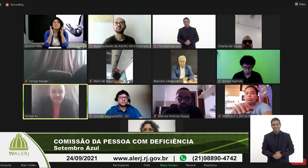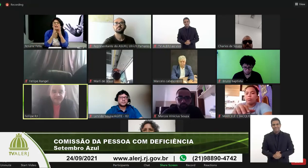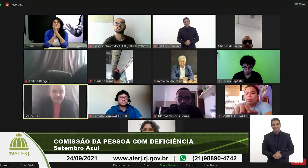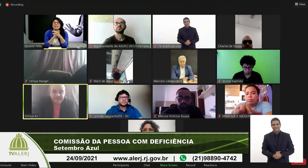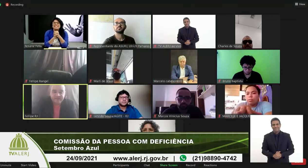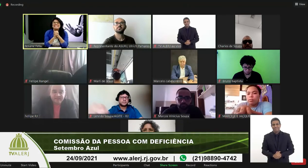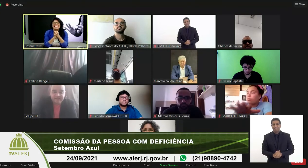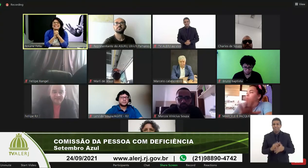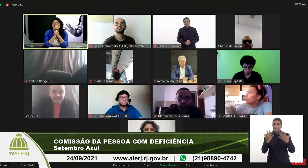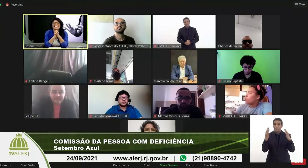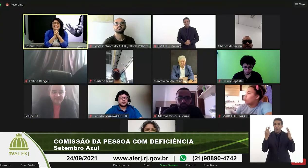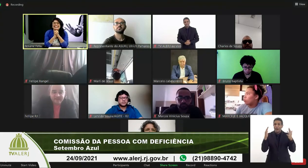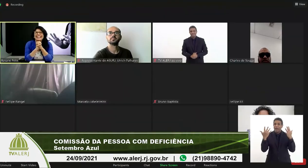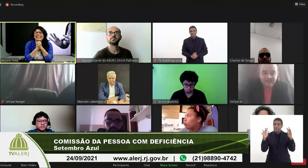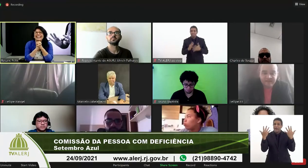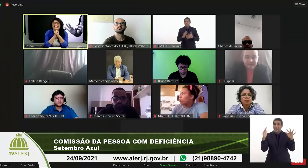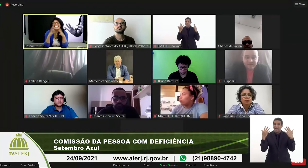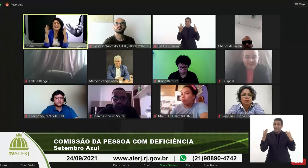parabéns